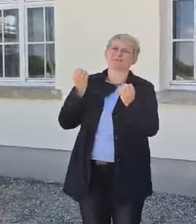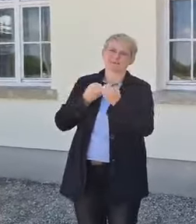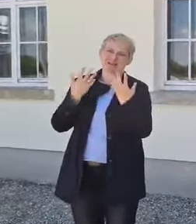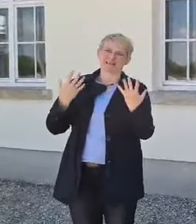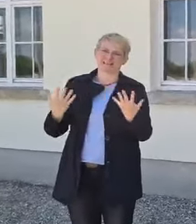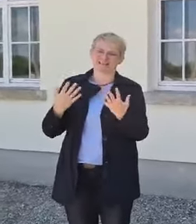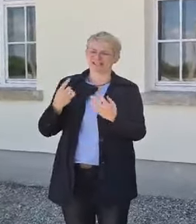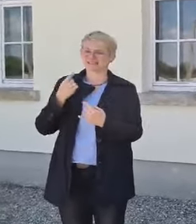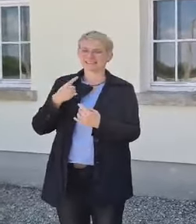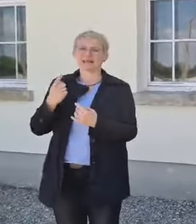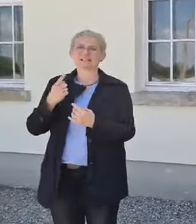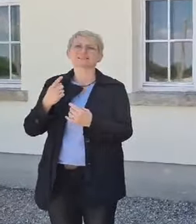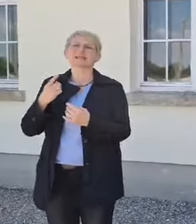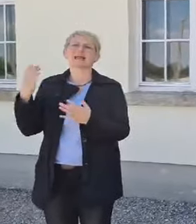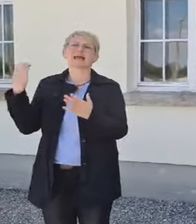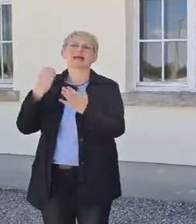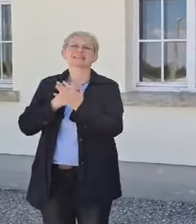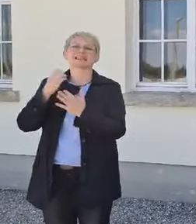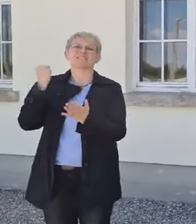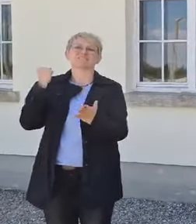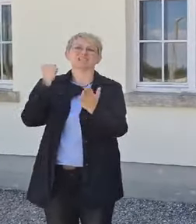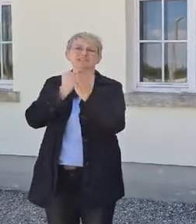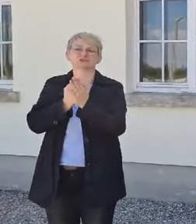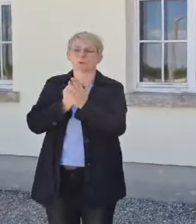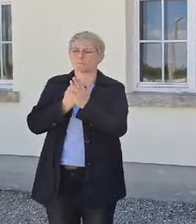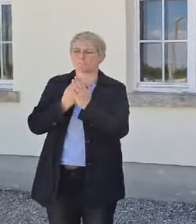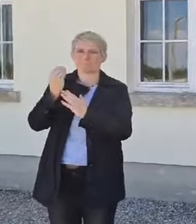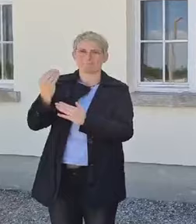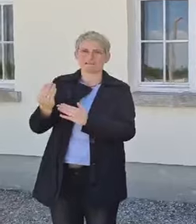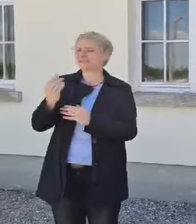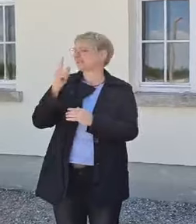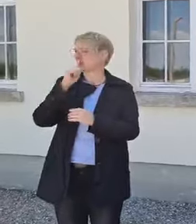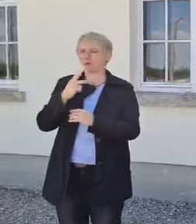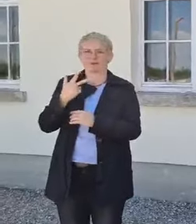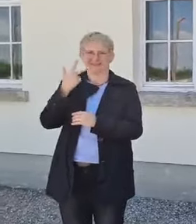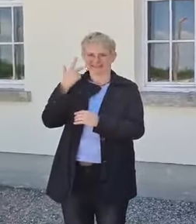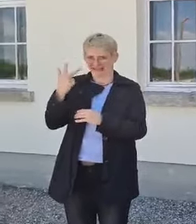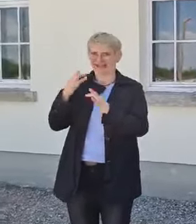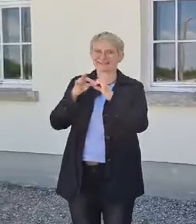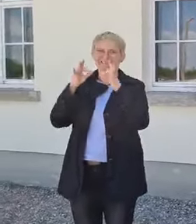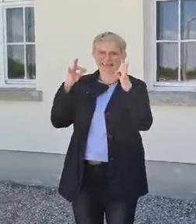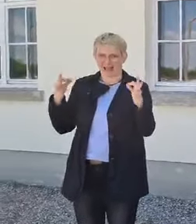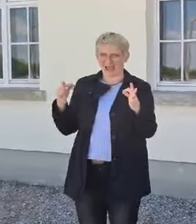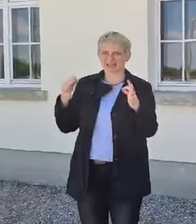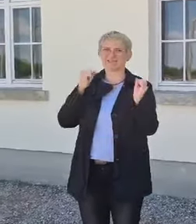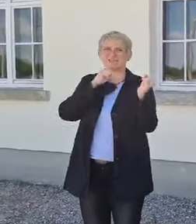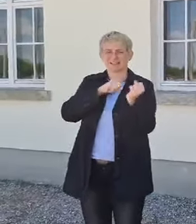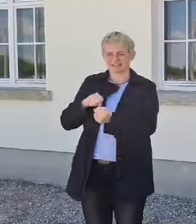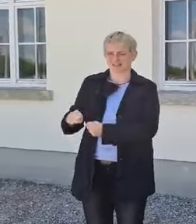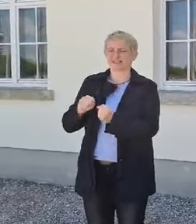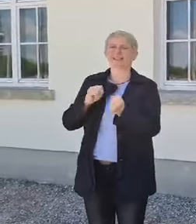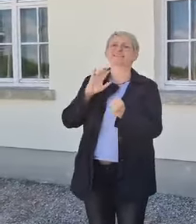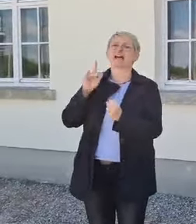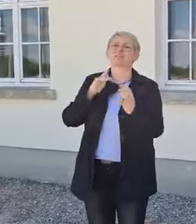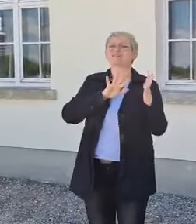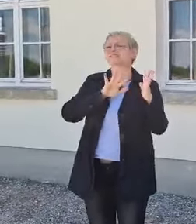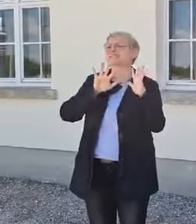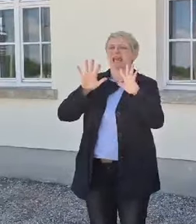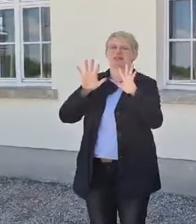Extravisum geben lassen, dass er nicht nur drei Tage Aufenthalt in Venedig hat, sondern sogar zehn. Er war sehr kunstinteressiert und wollte einfach